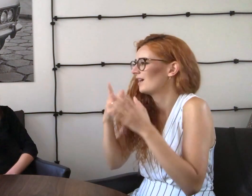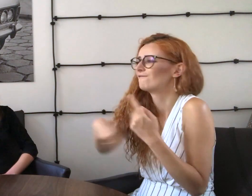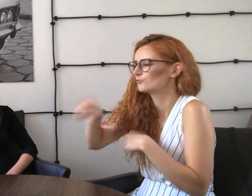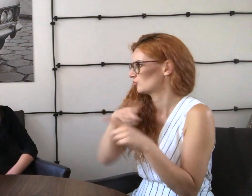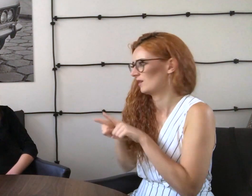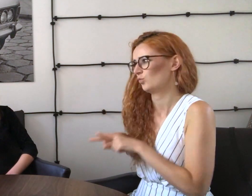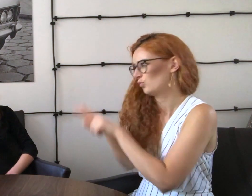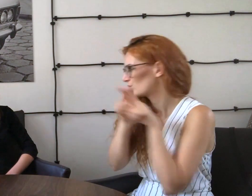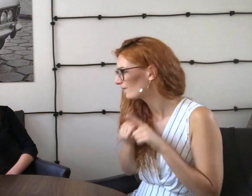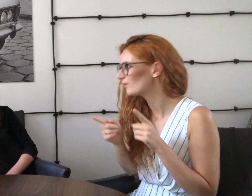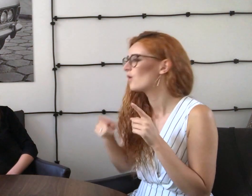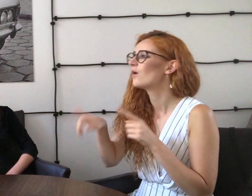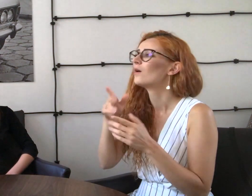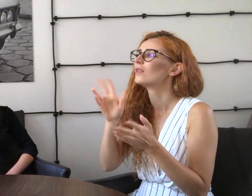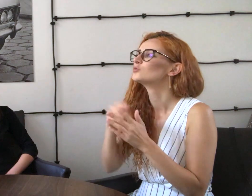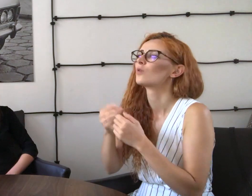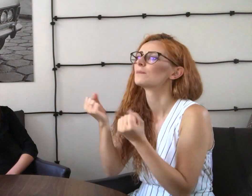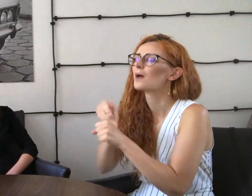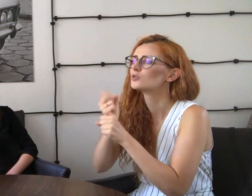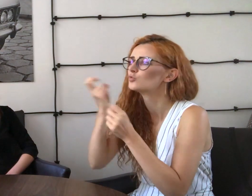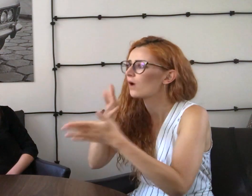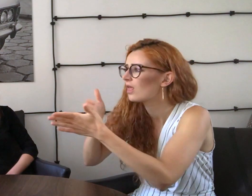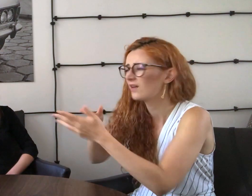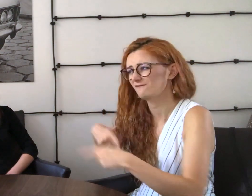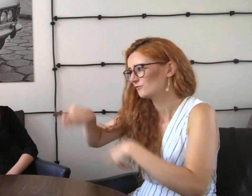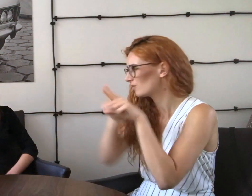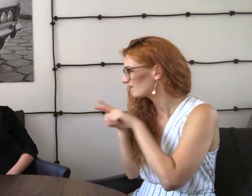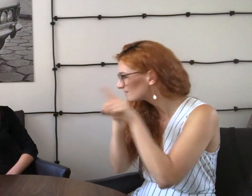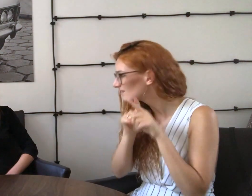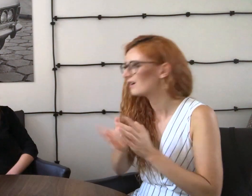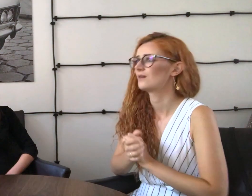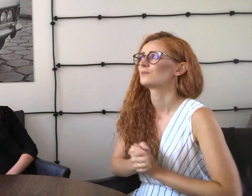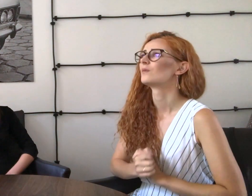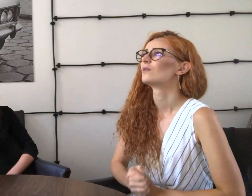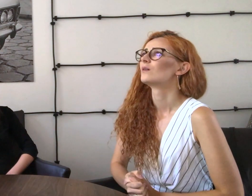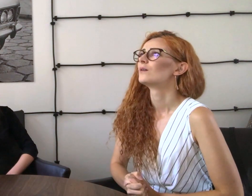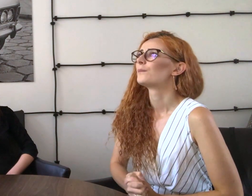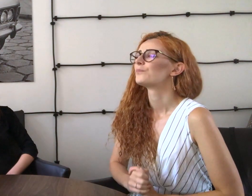kolor skóry, narodowość, wszyscy mamy tak samo. Jeżeli szukamy pracy, mamy bariery, wszędzie jest tak samo.